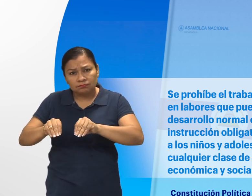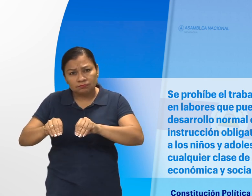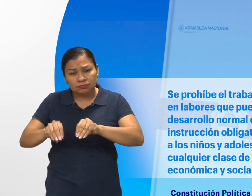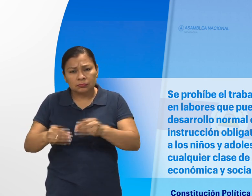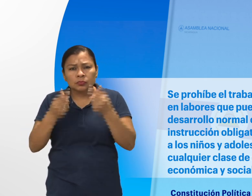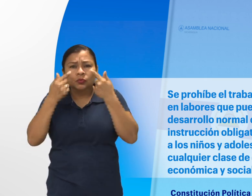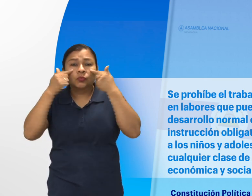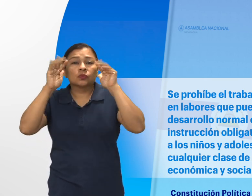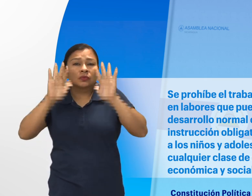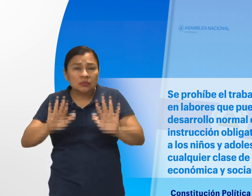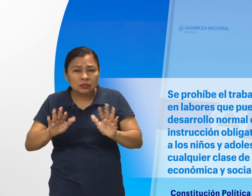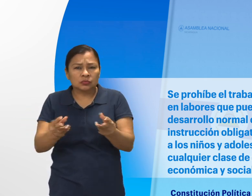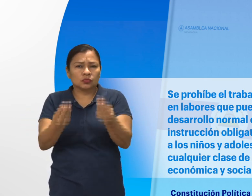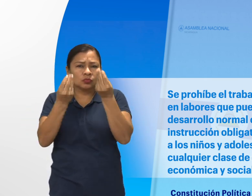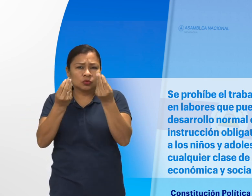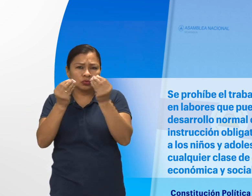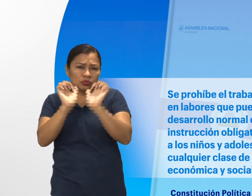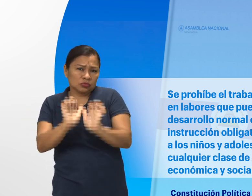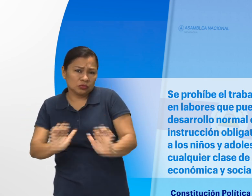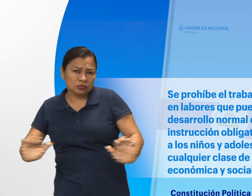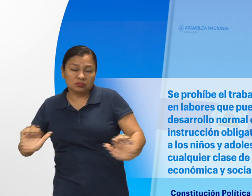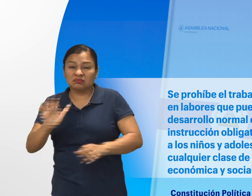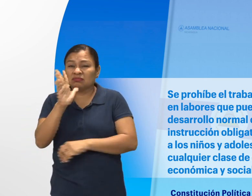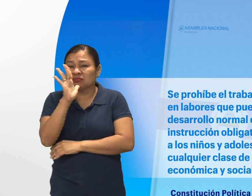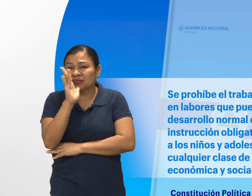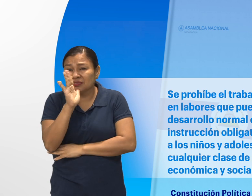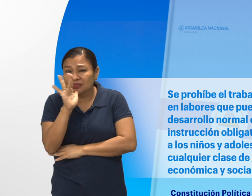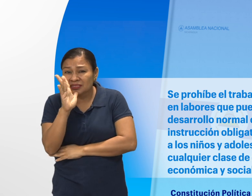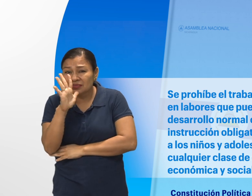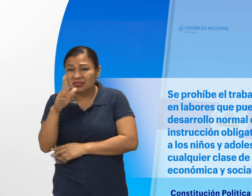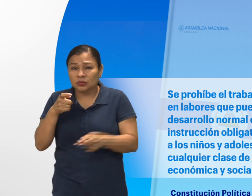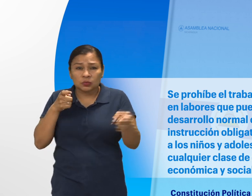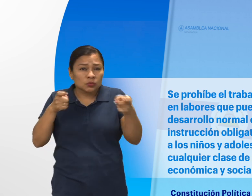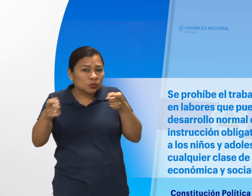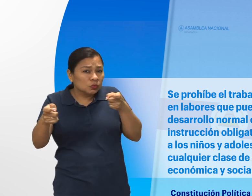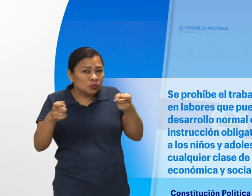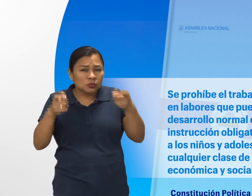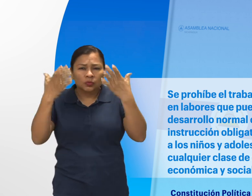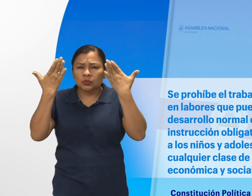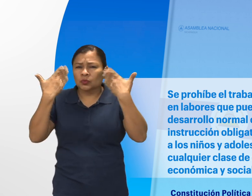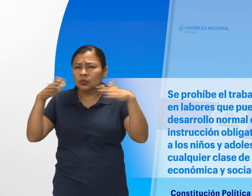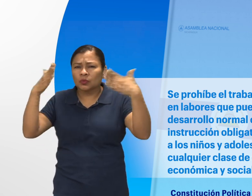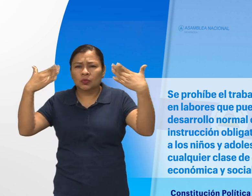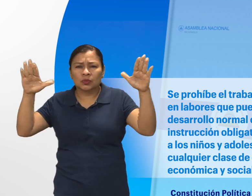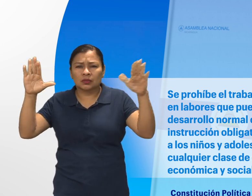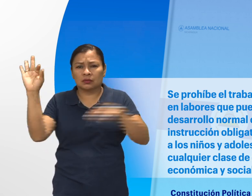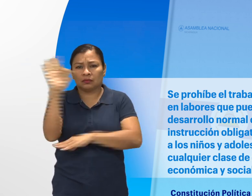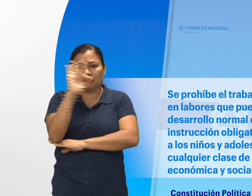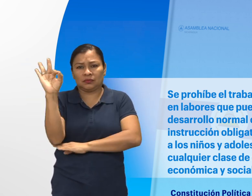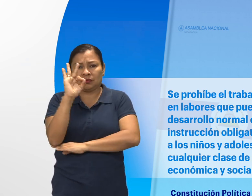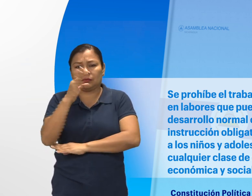Se protegerá a los niños y adolescentes contra cualquier clase de explotación económica y social